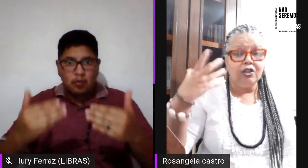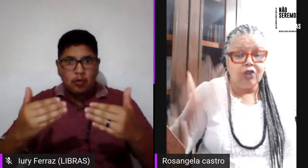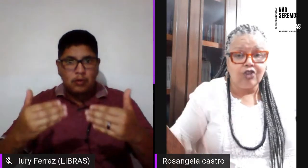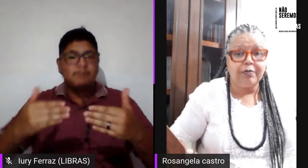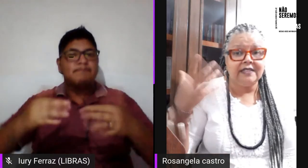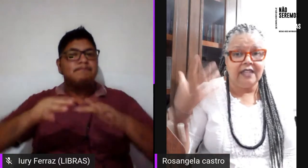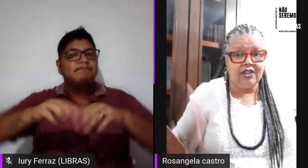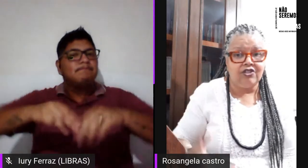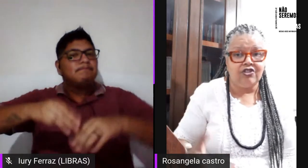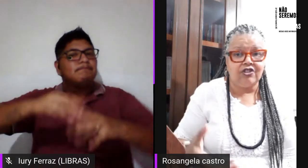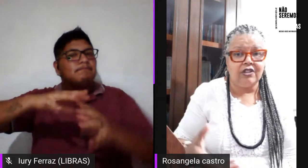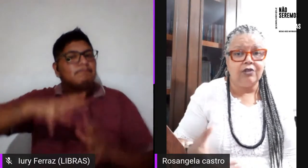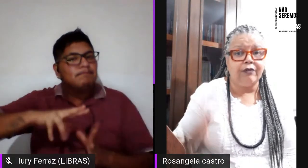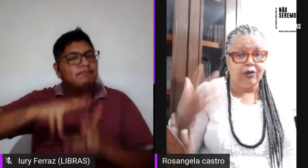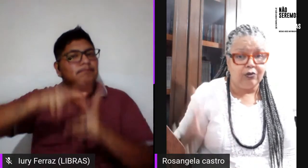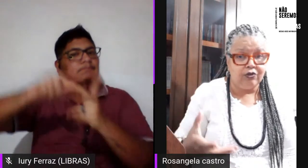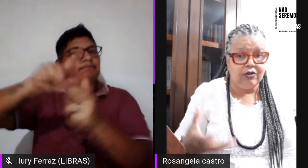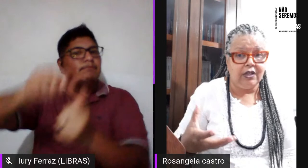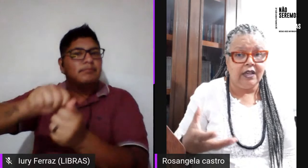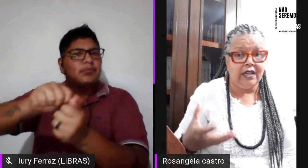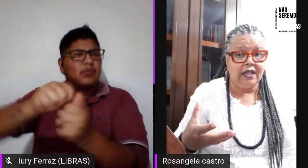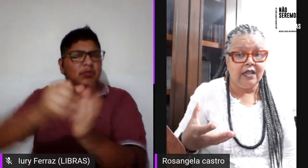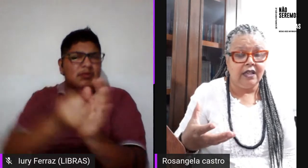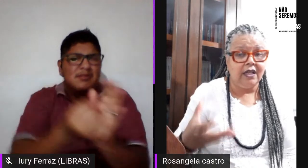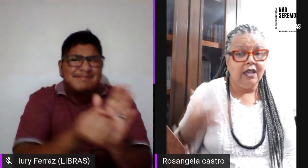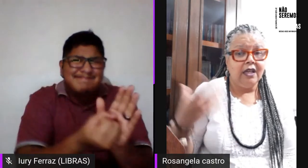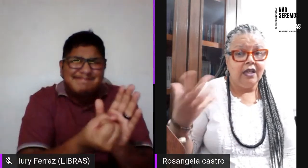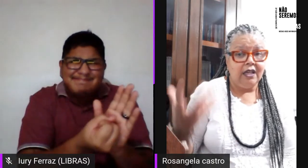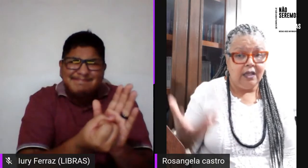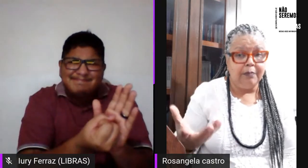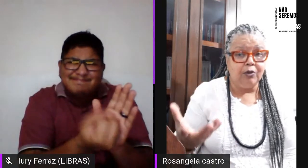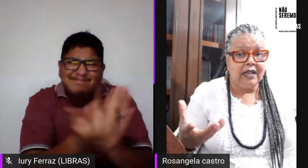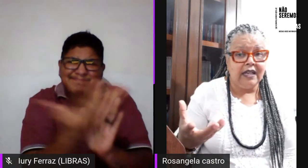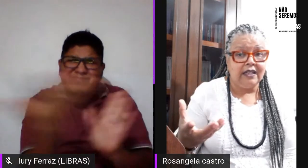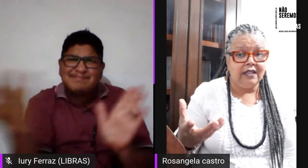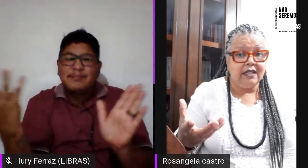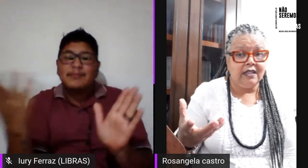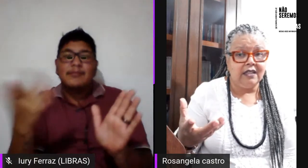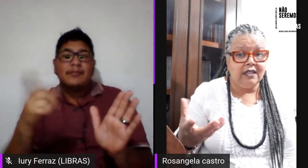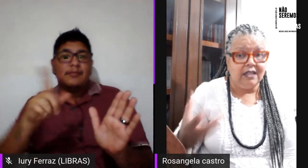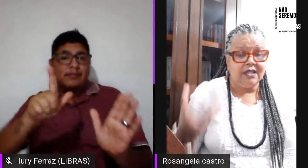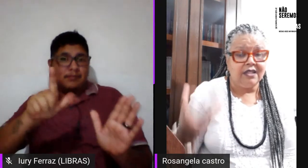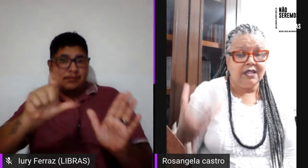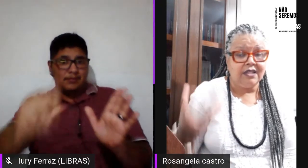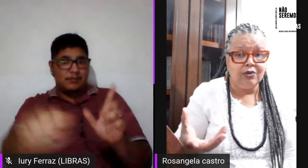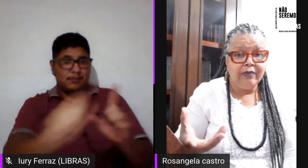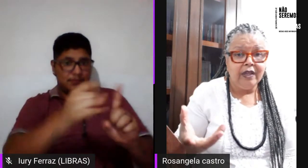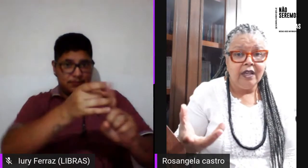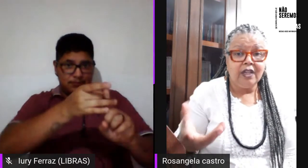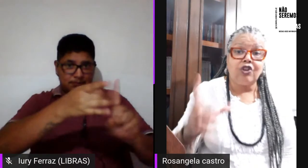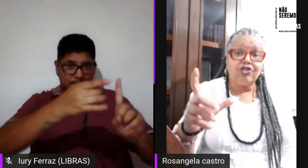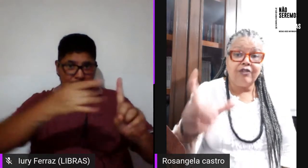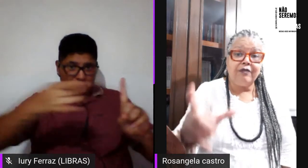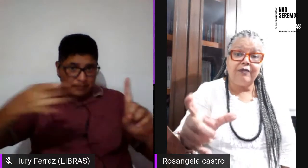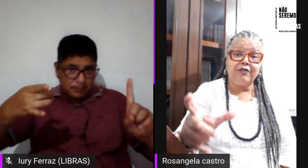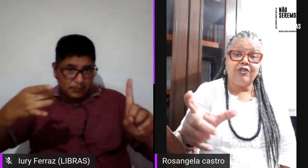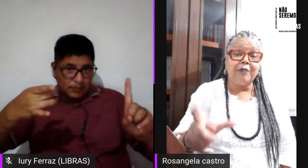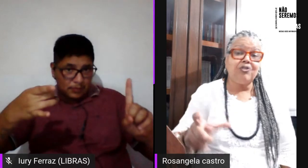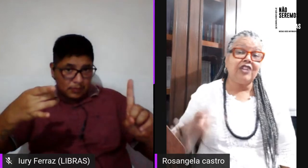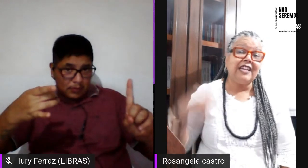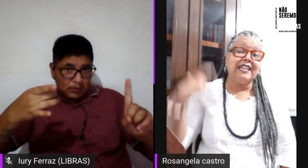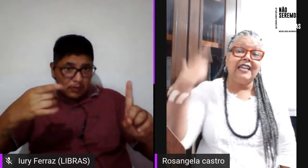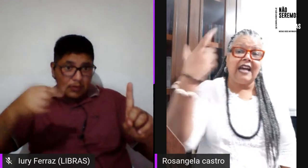que nós presentes no fórum em Porto Alegre desse ano que nós